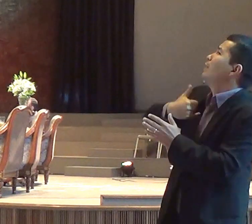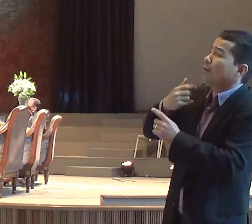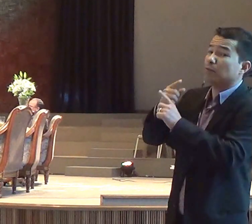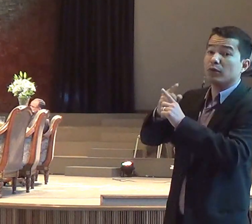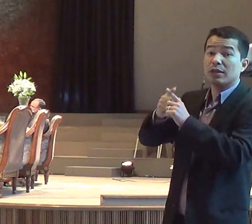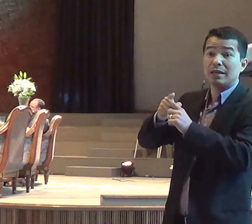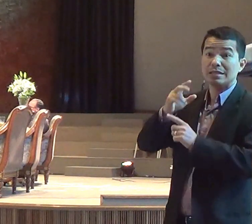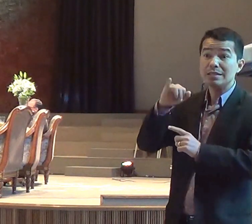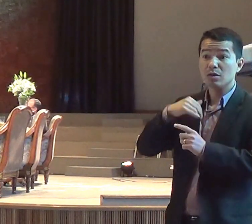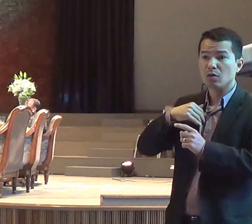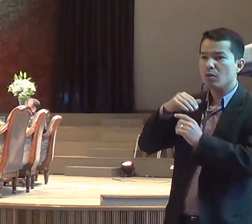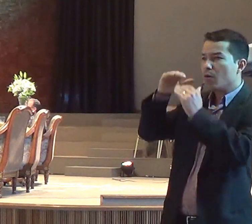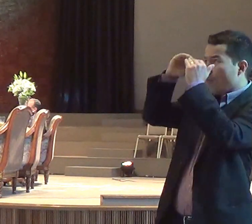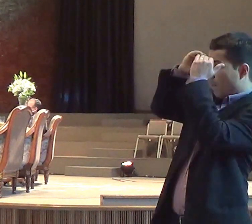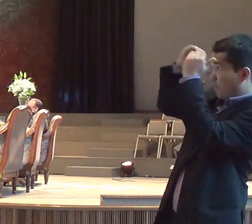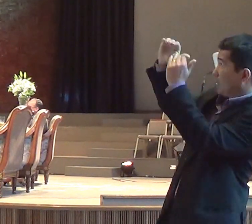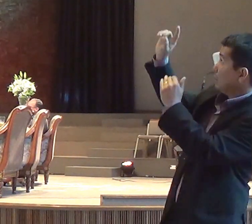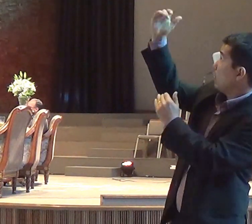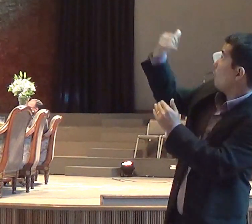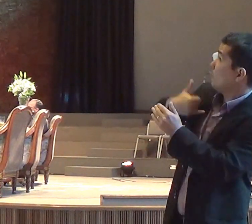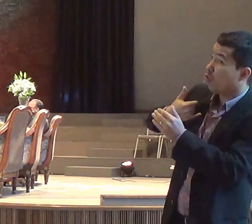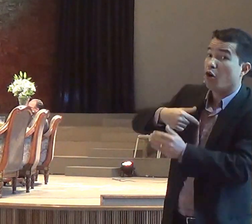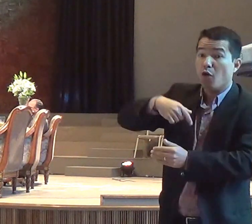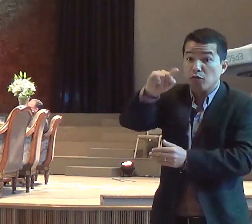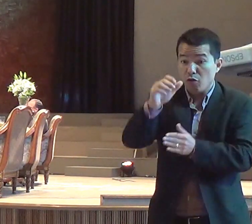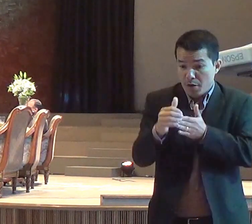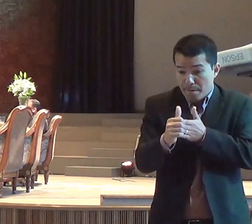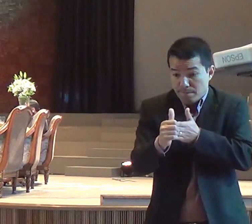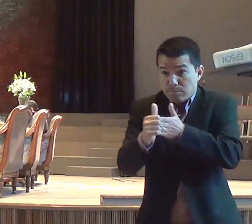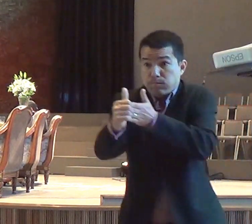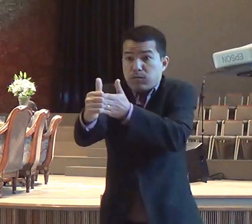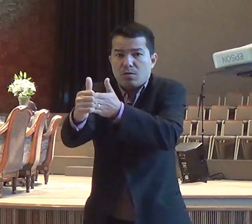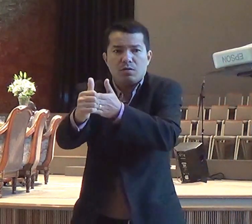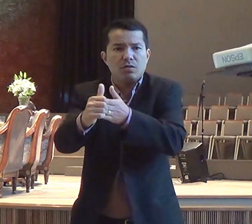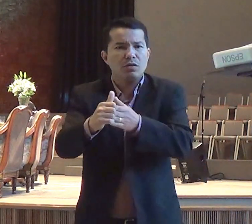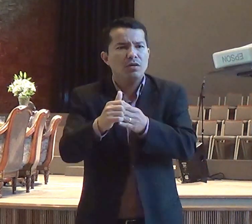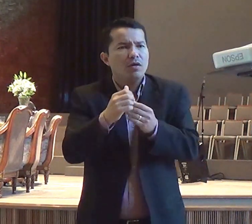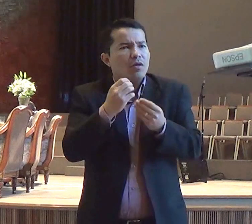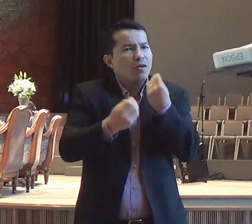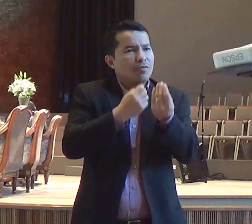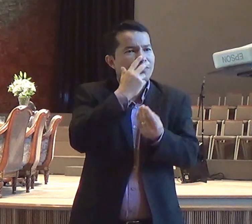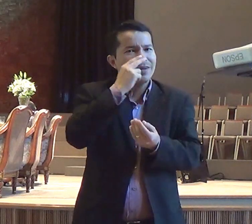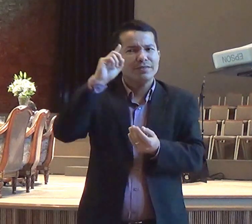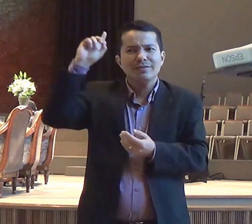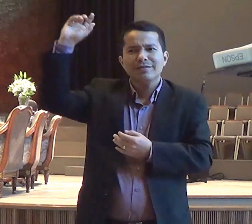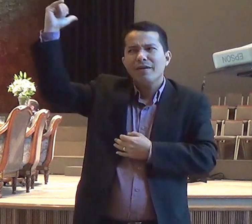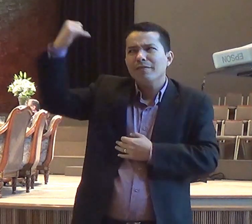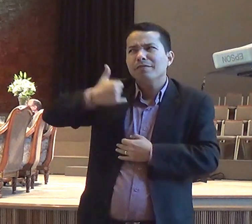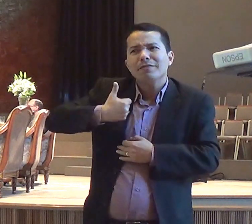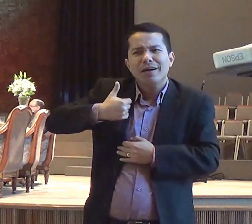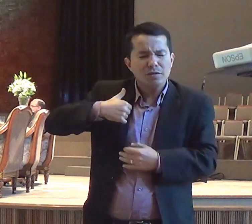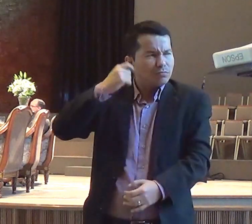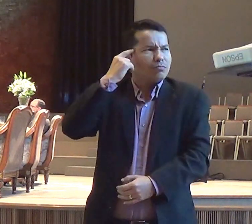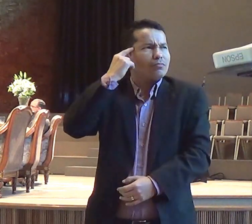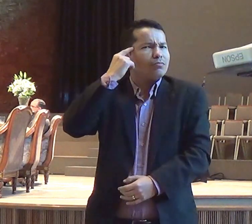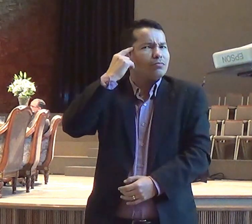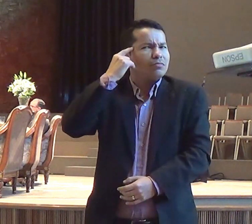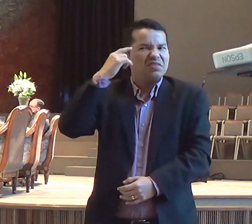seguir essa jornada. E essa expressão, sussurro de Deus, ficou na minha mente. E